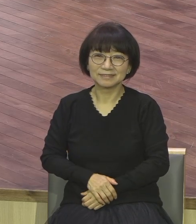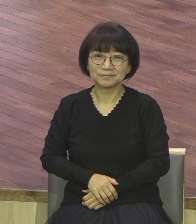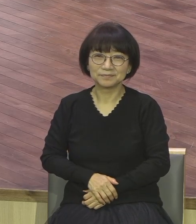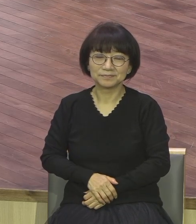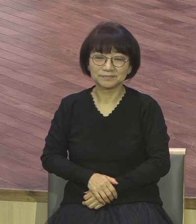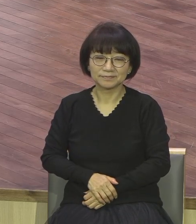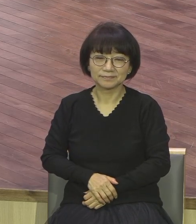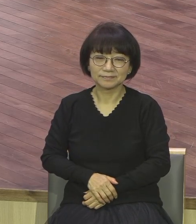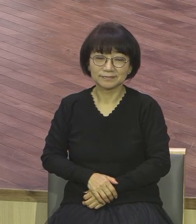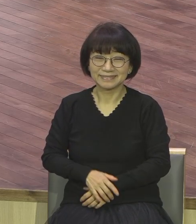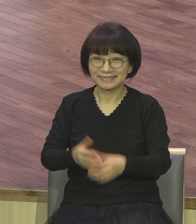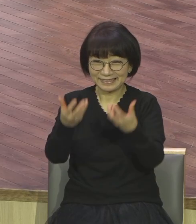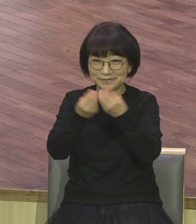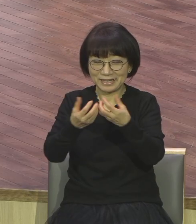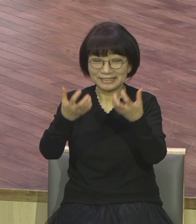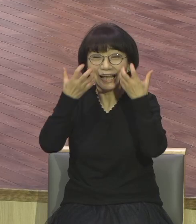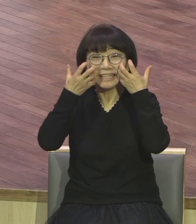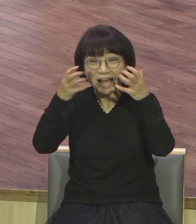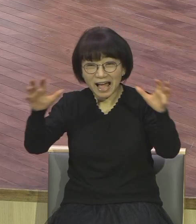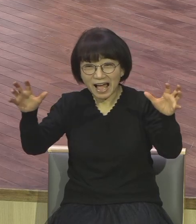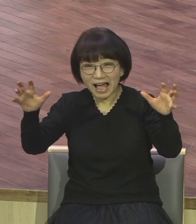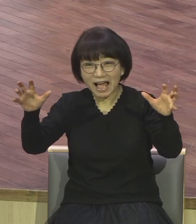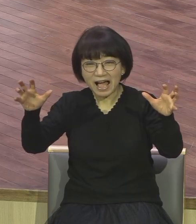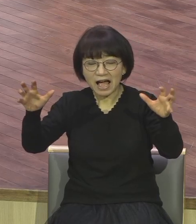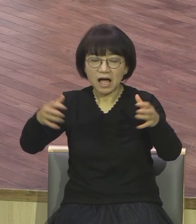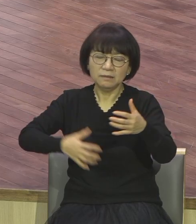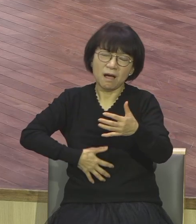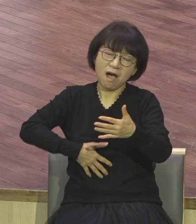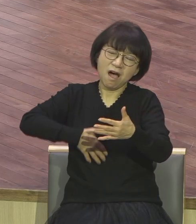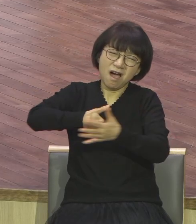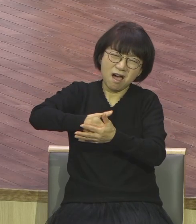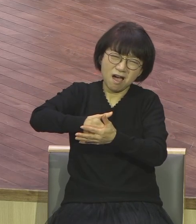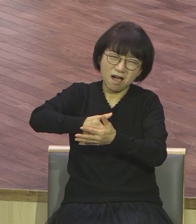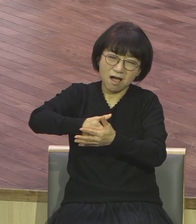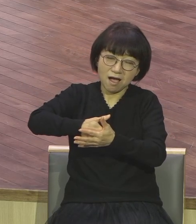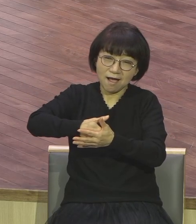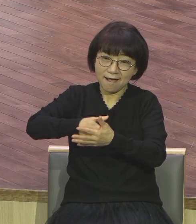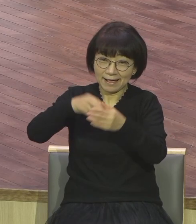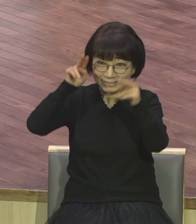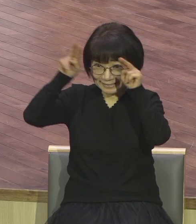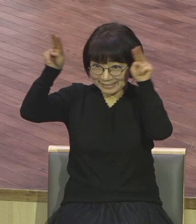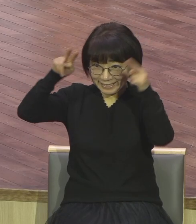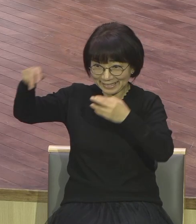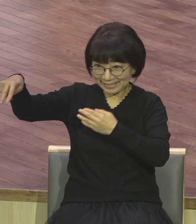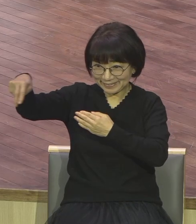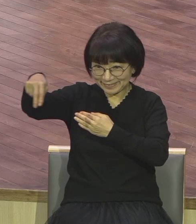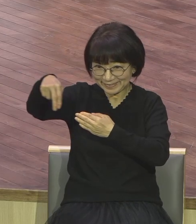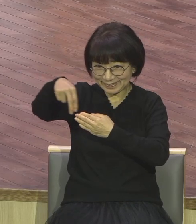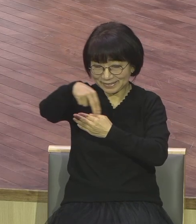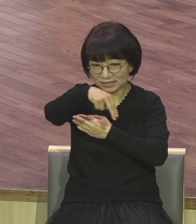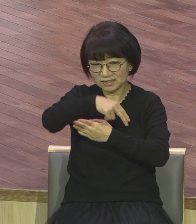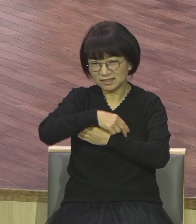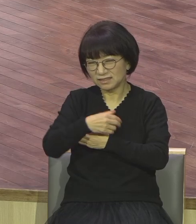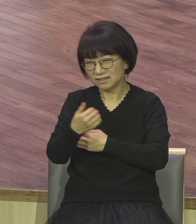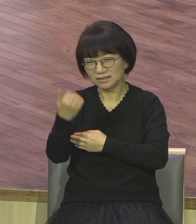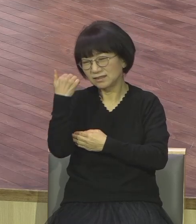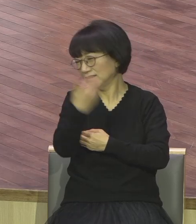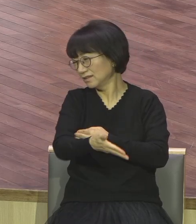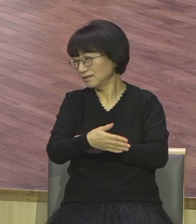지나가도 쳐다보도 않습니다 그냥 잡니다 배 채웠는데 뭐 더 욕심내지 않습니다 사람은 영적으로 안